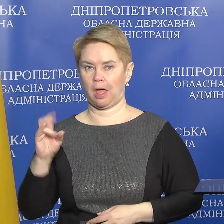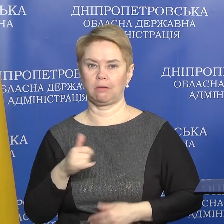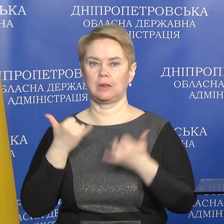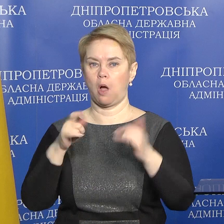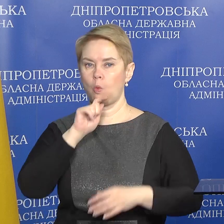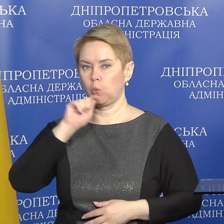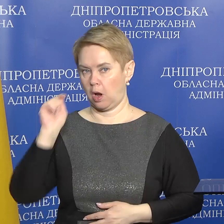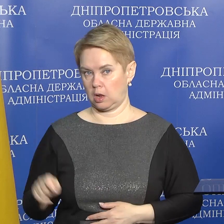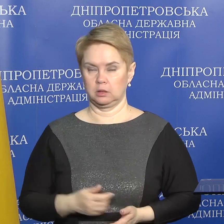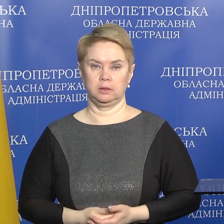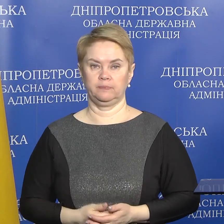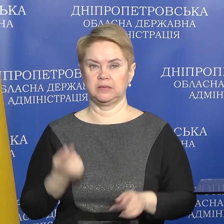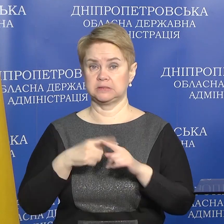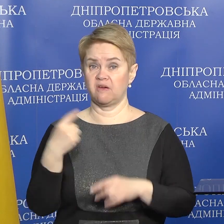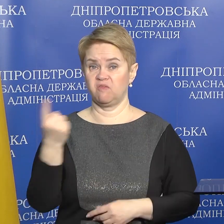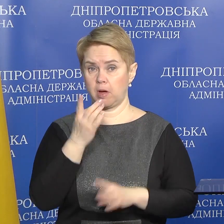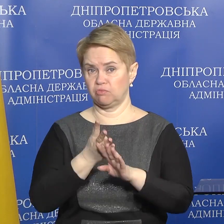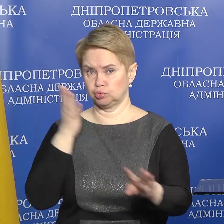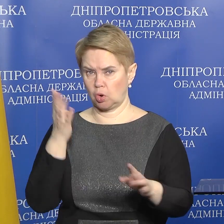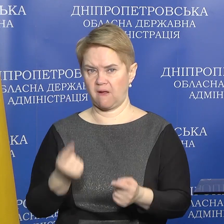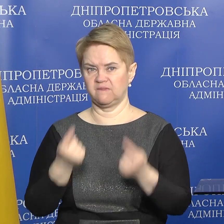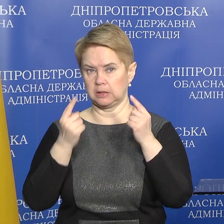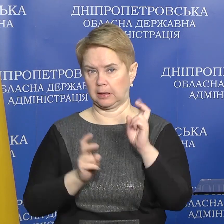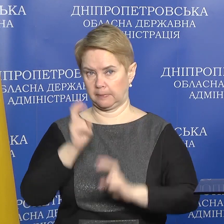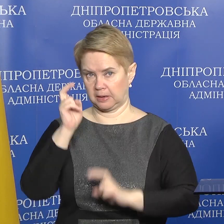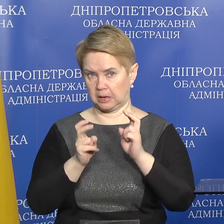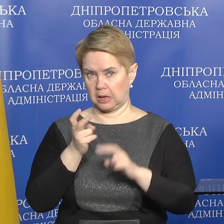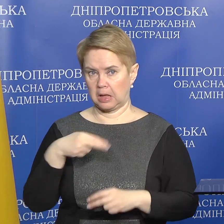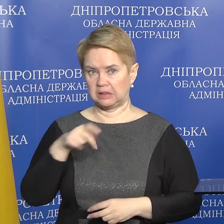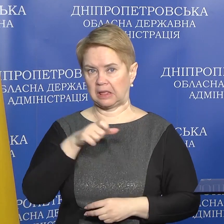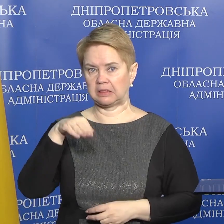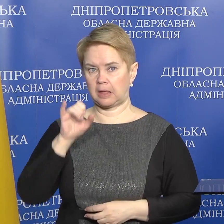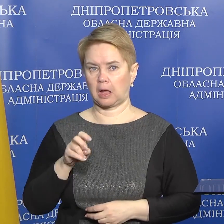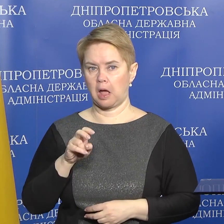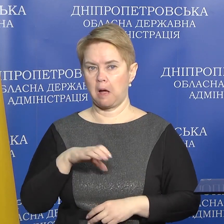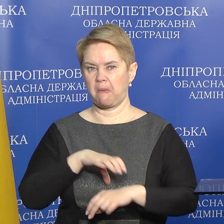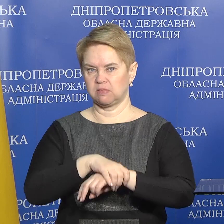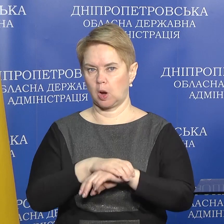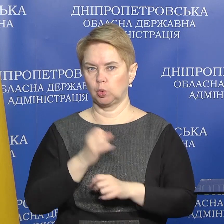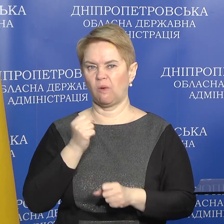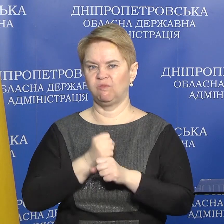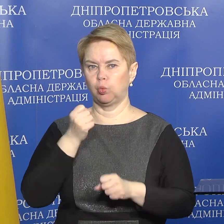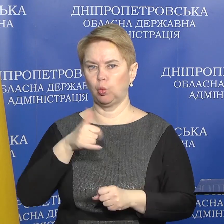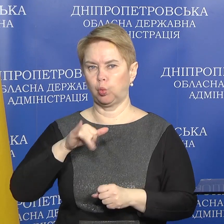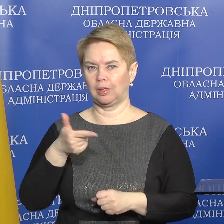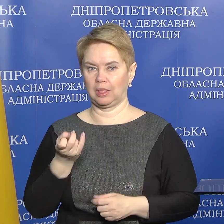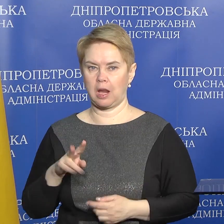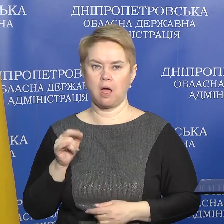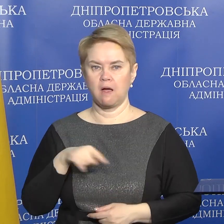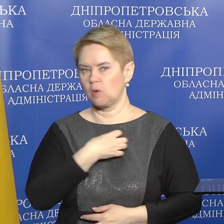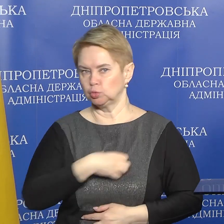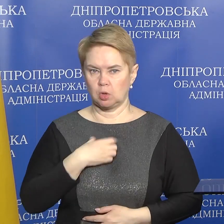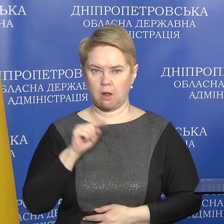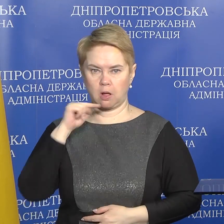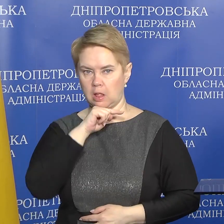України. Це, в першу чергу, велике підприємство «Детек Павлоград вугілля», яке є ключовим для економіки,